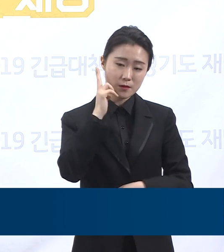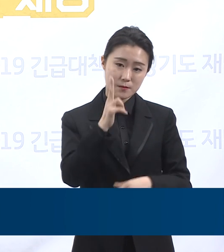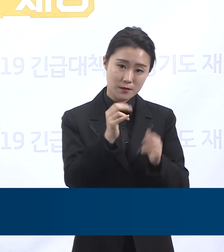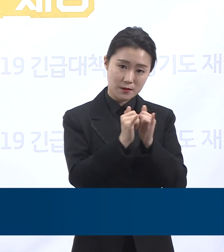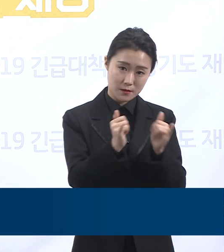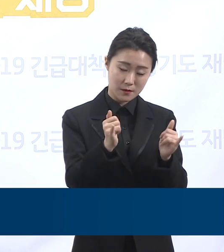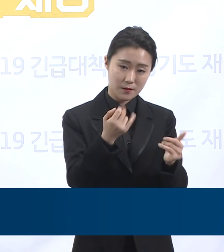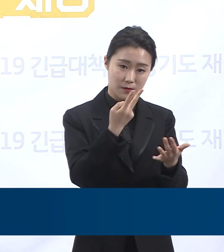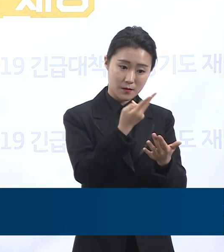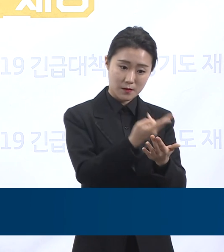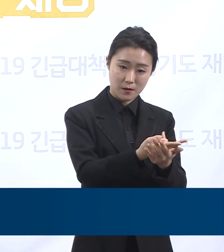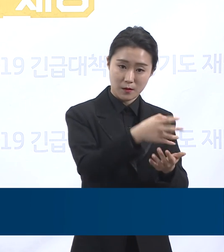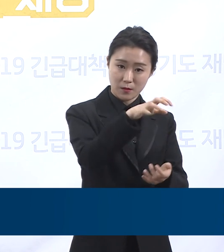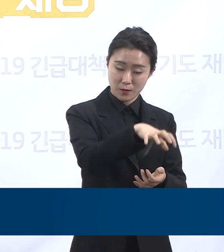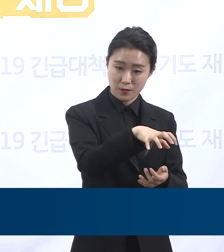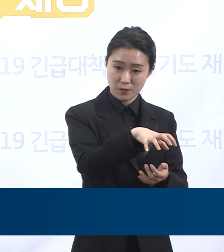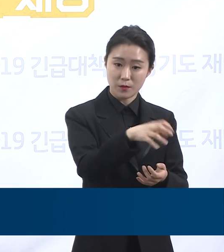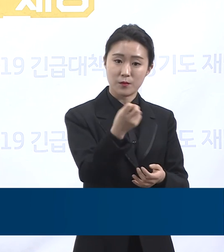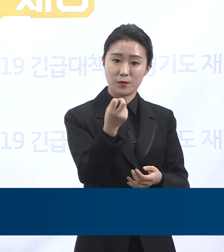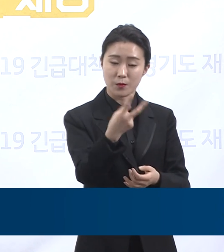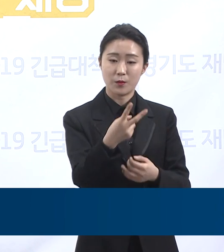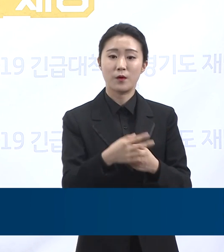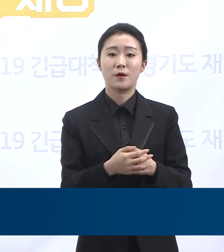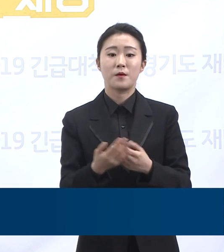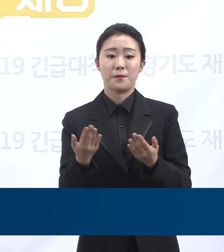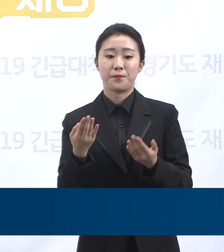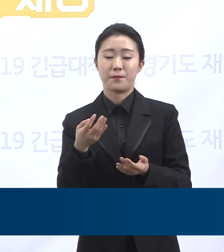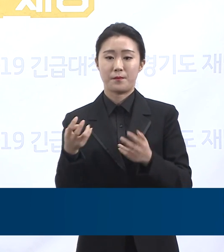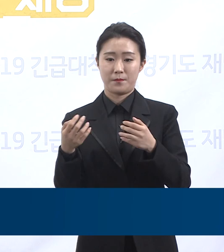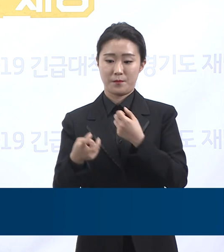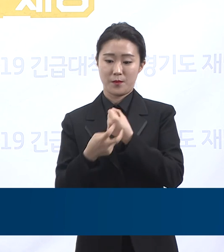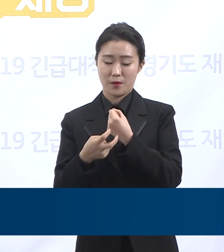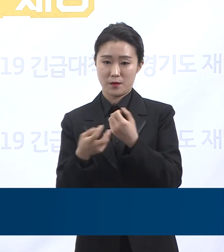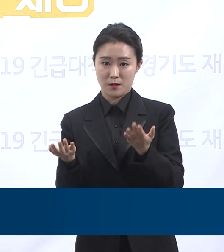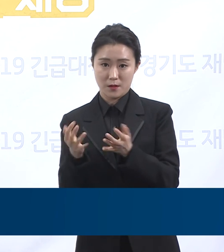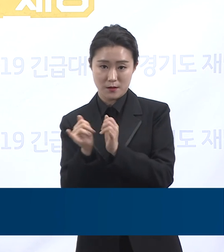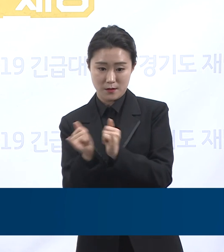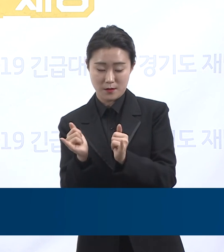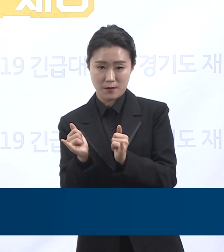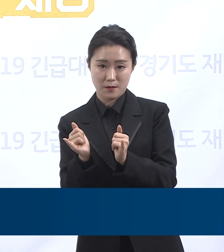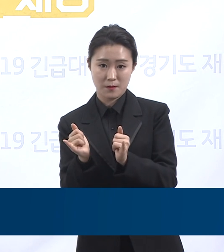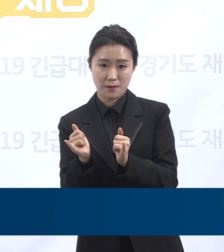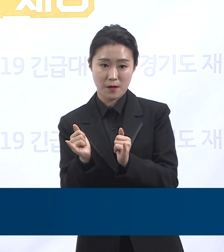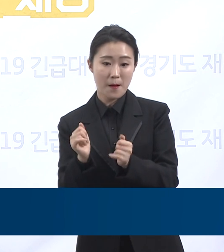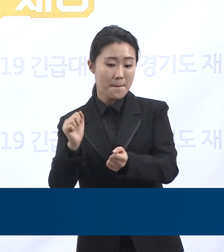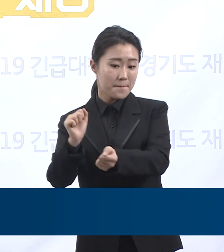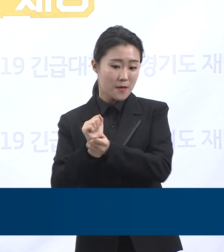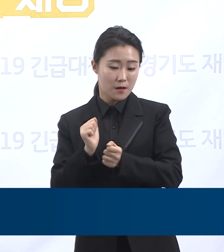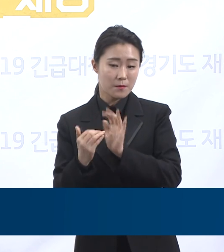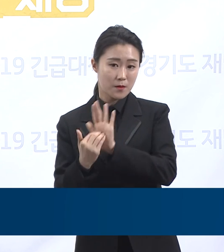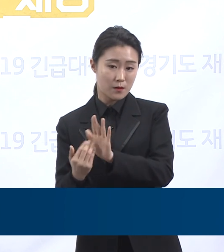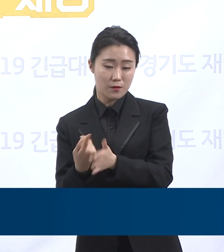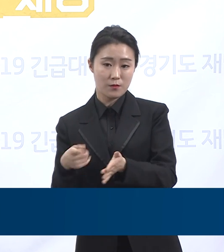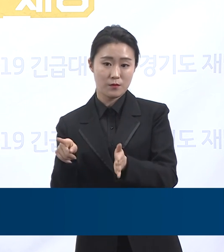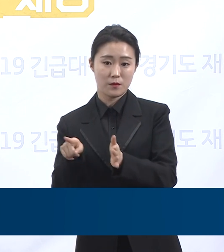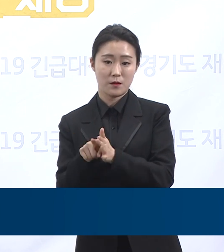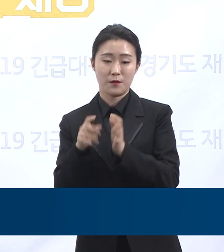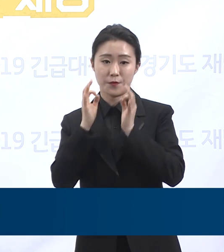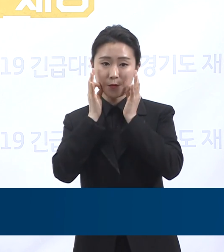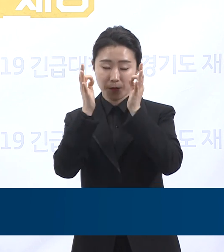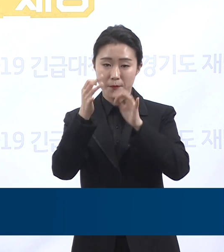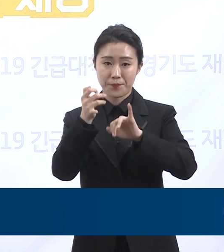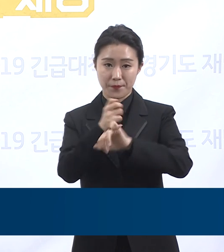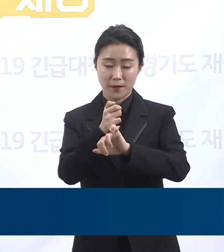행정적 지원과 의료진 안전보장을 위해 최선의 노력을 다할 것이며 도가 가지고 있는 역량과 자원을 관계기관과 함께